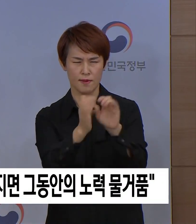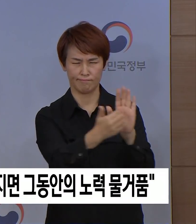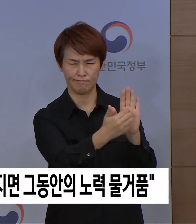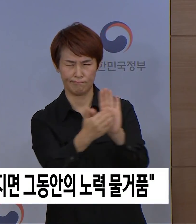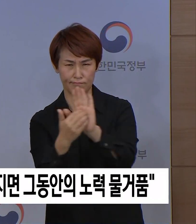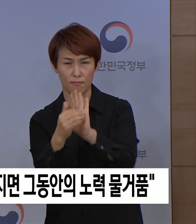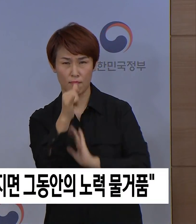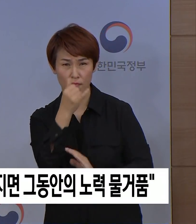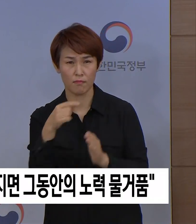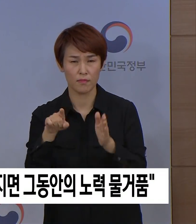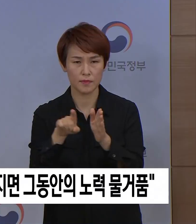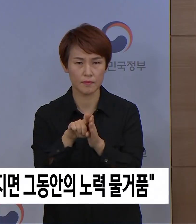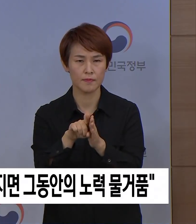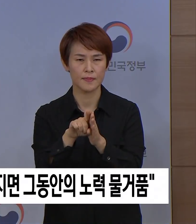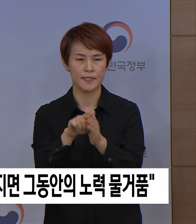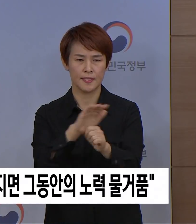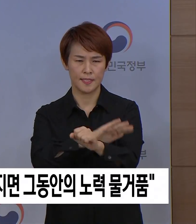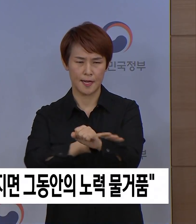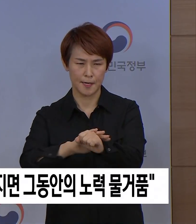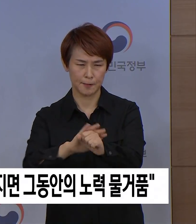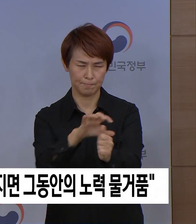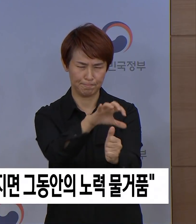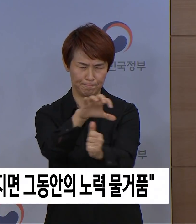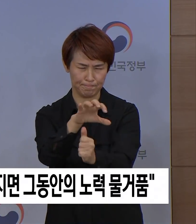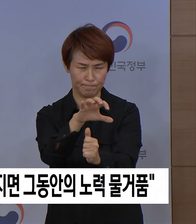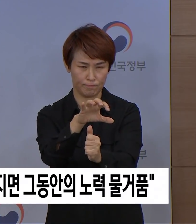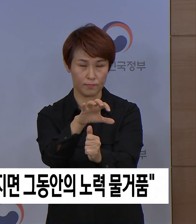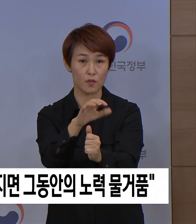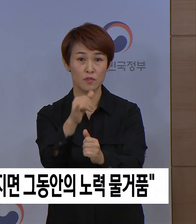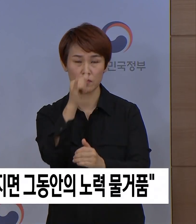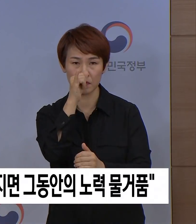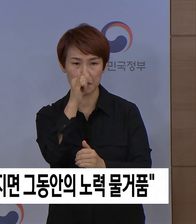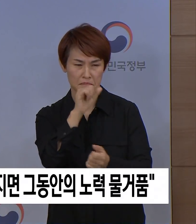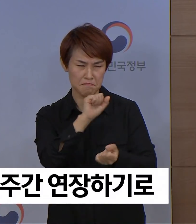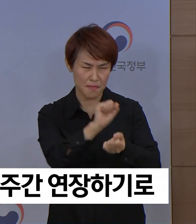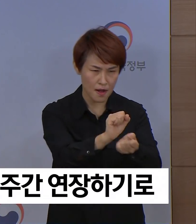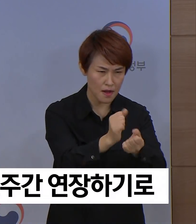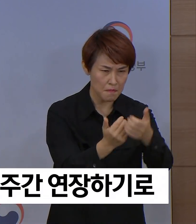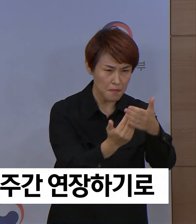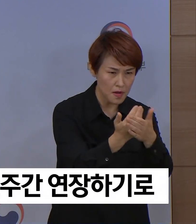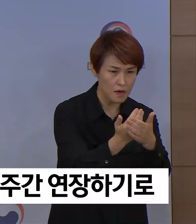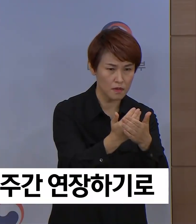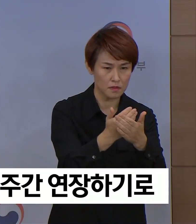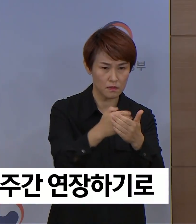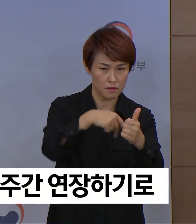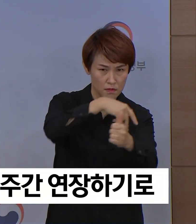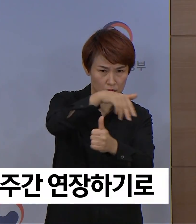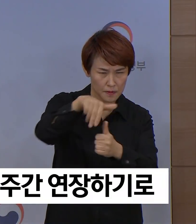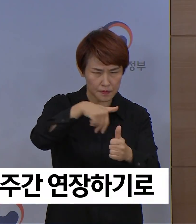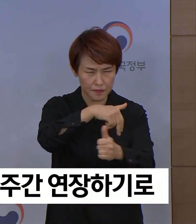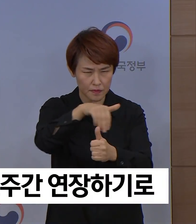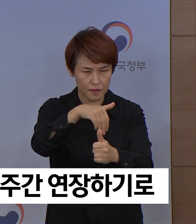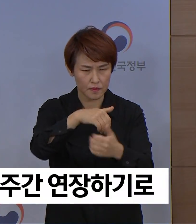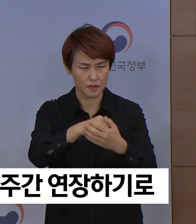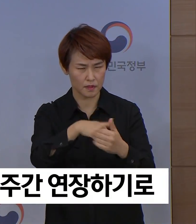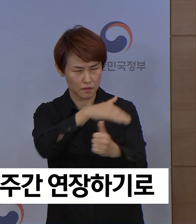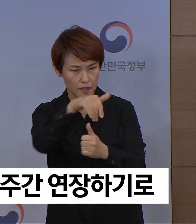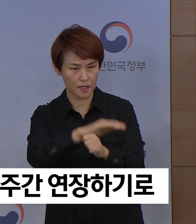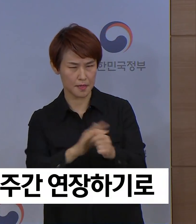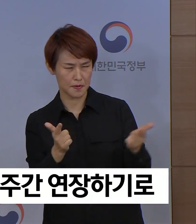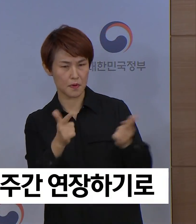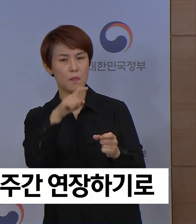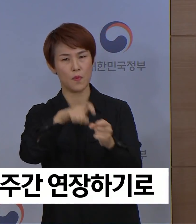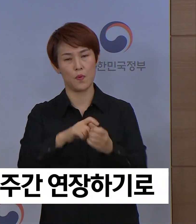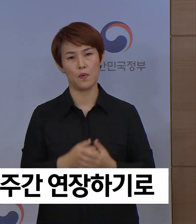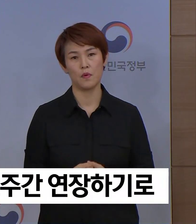코로나19 감염을 감당할 수 있도록 환자 발생 상황을 통제하는 것입니다. 우리 의료체계의